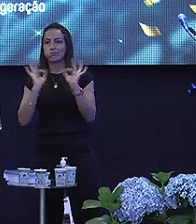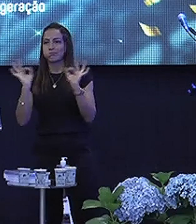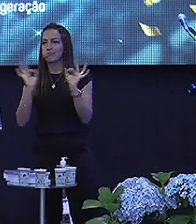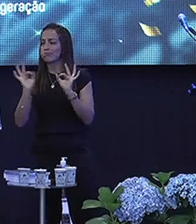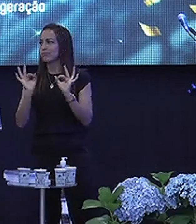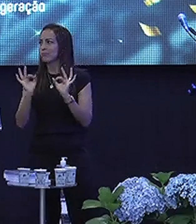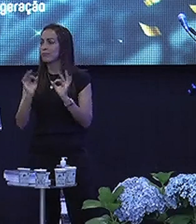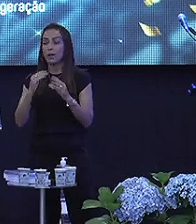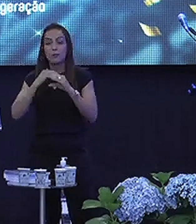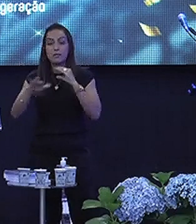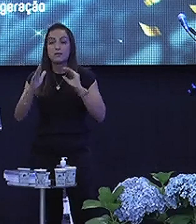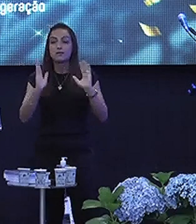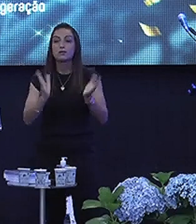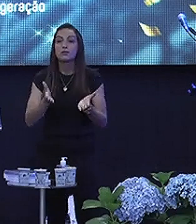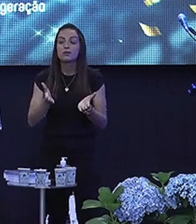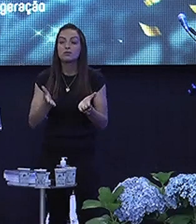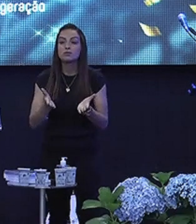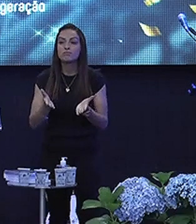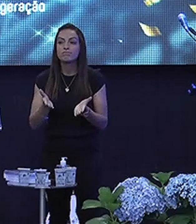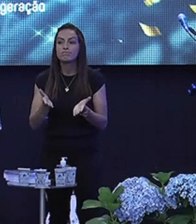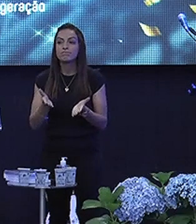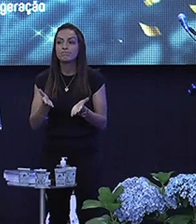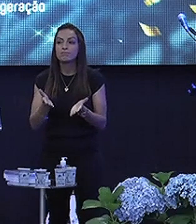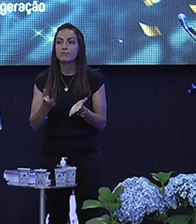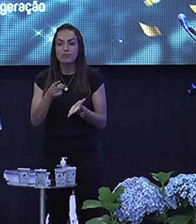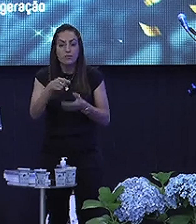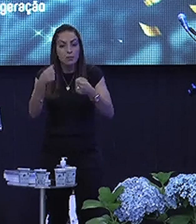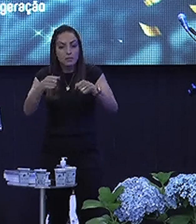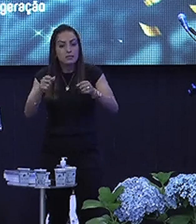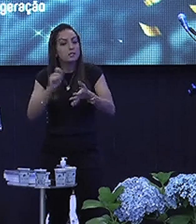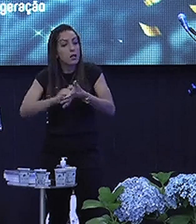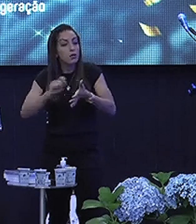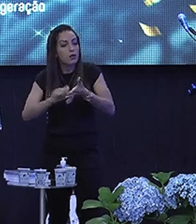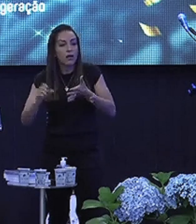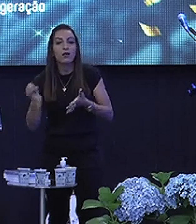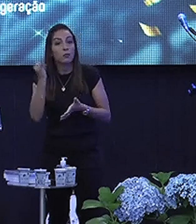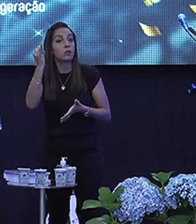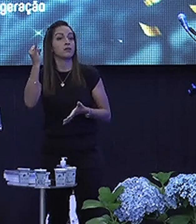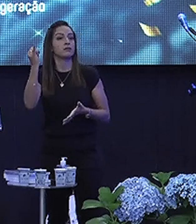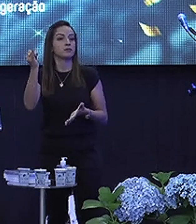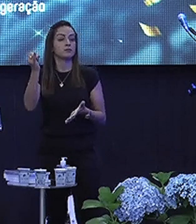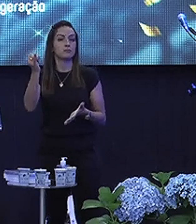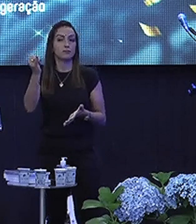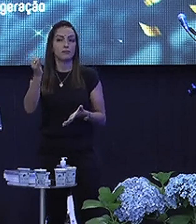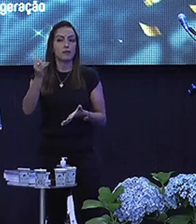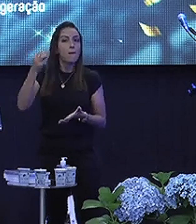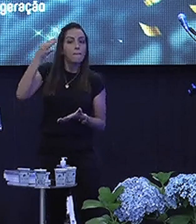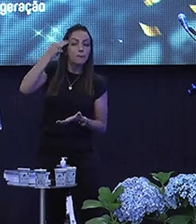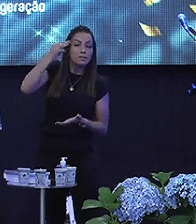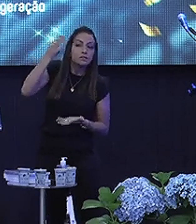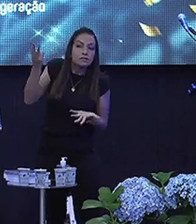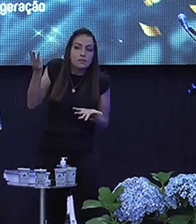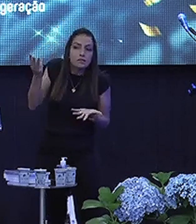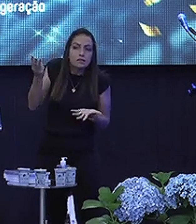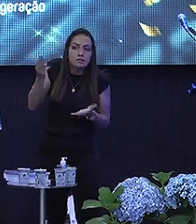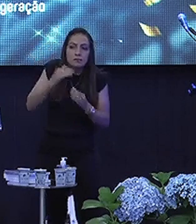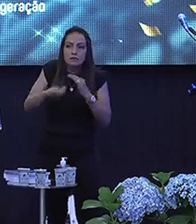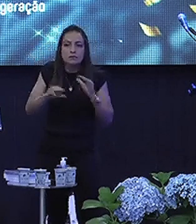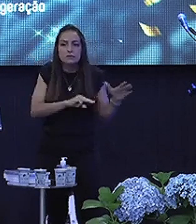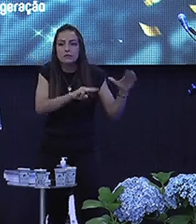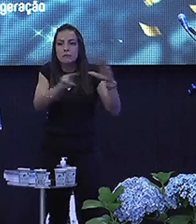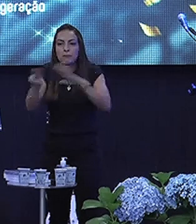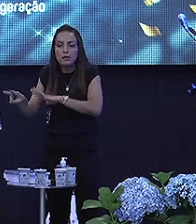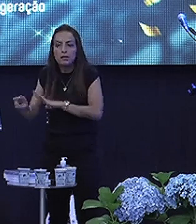Exemplo, a mensagem de hoje Você tem que anotar essa mensagem Meditar nessa mensagem Semana inteira